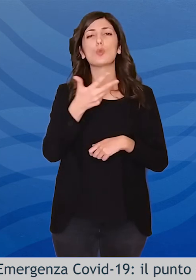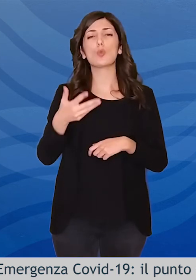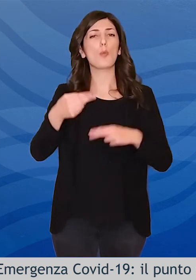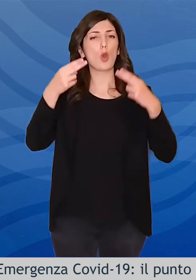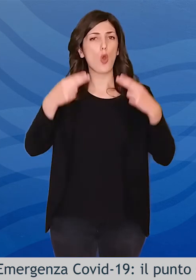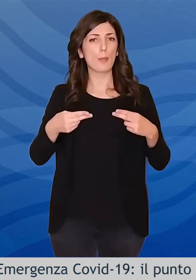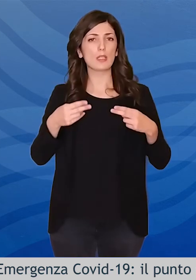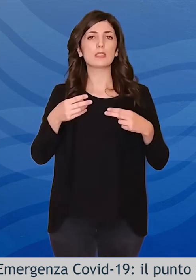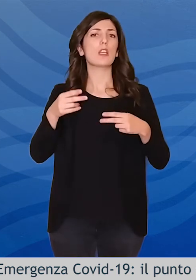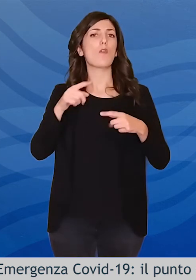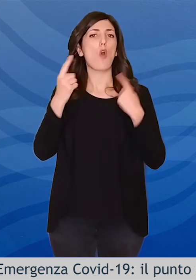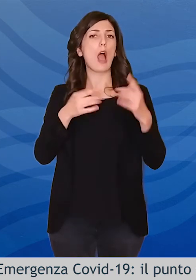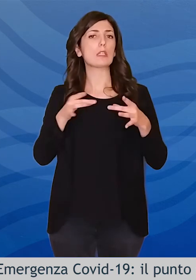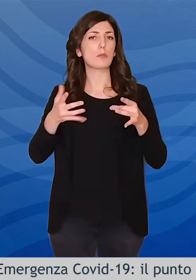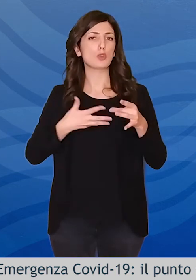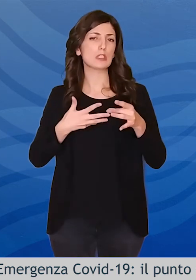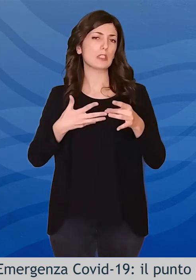giornaliero dei casi positivi.